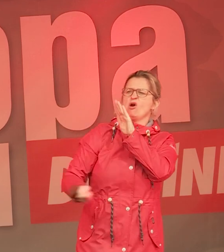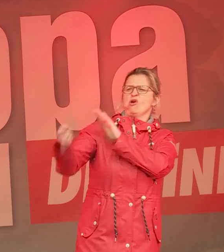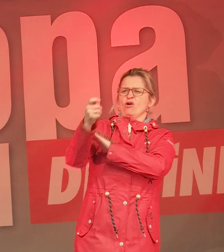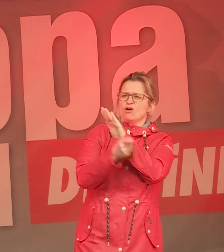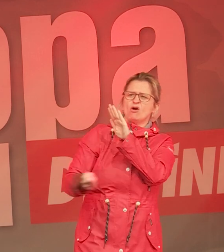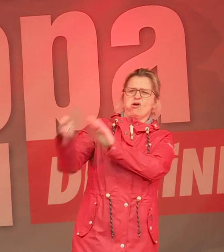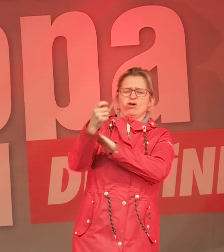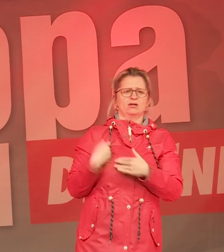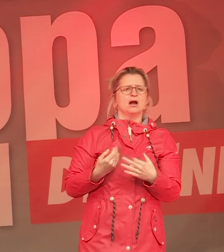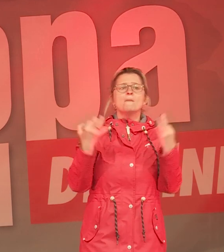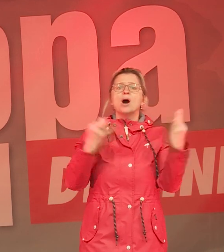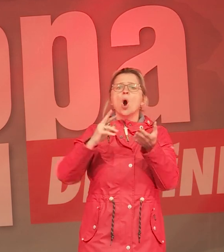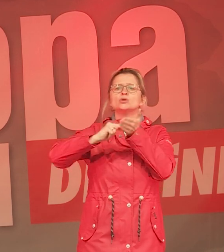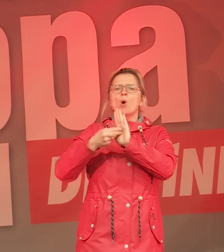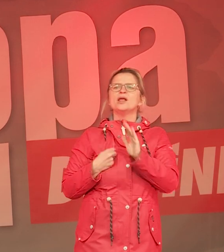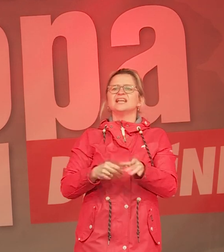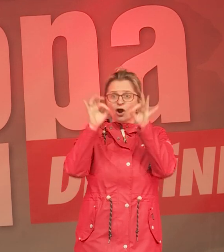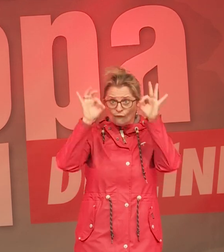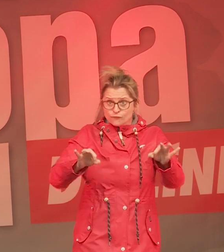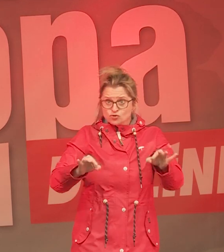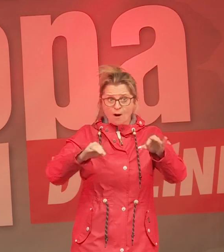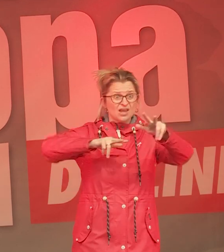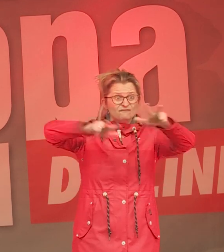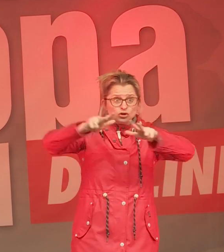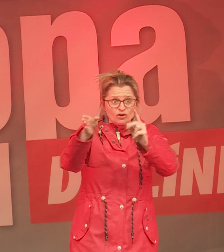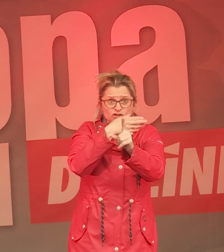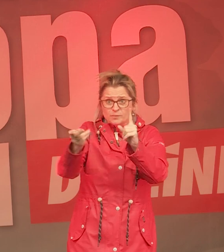Mehrheit und nicht Politik für Wirtschaftslobbyisten.